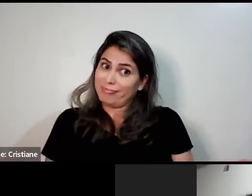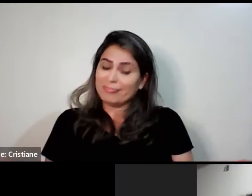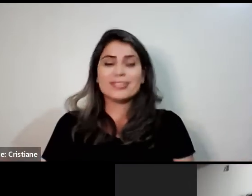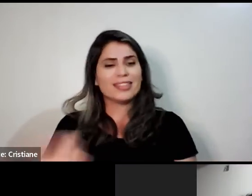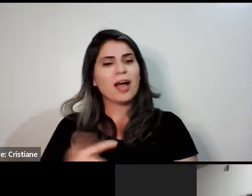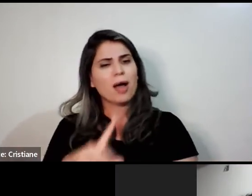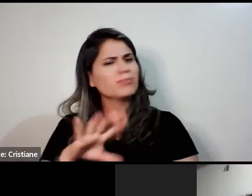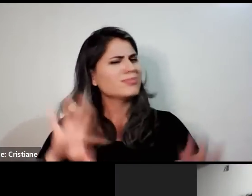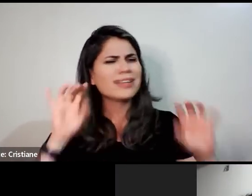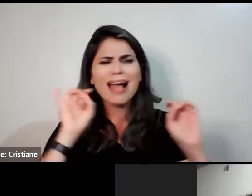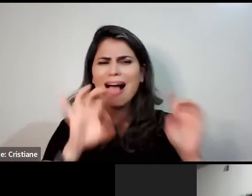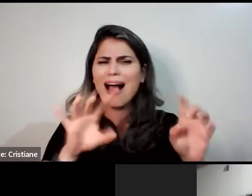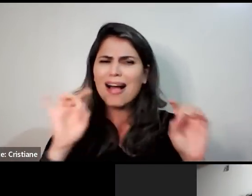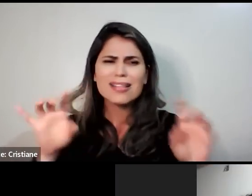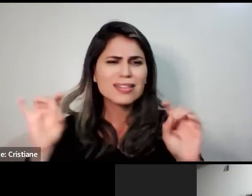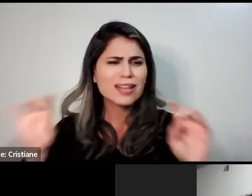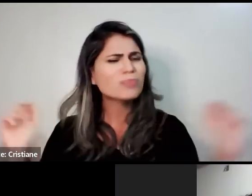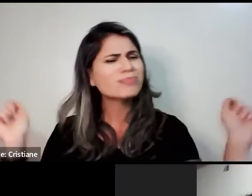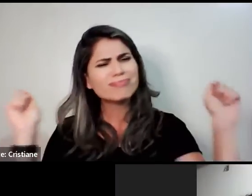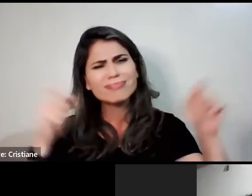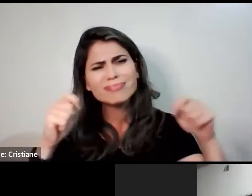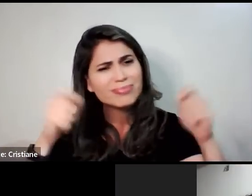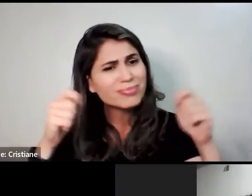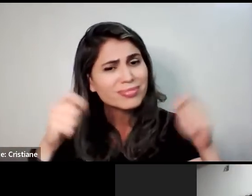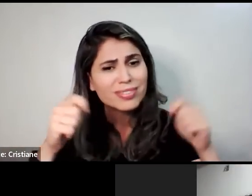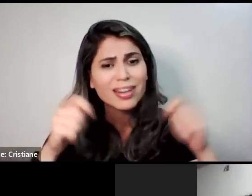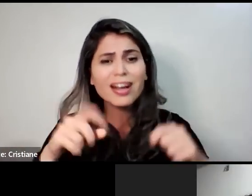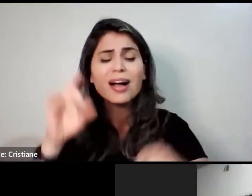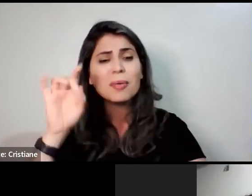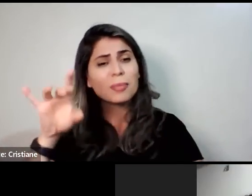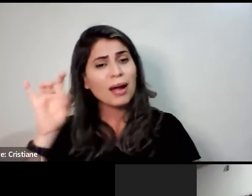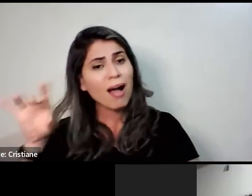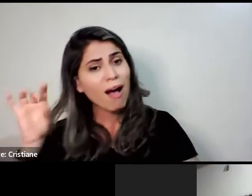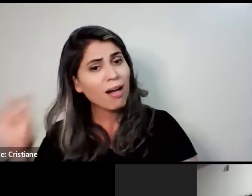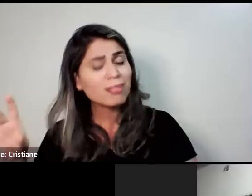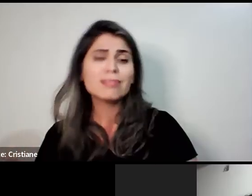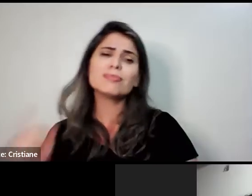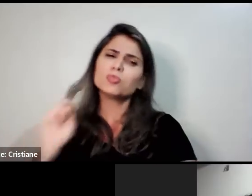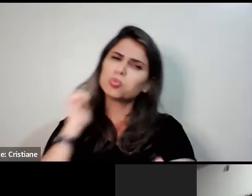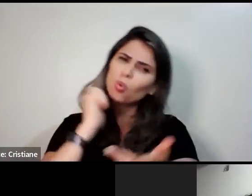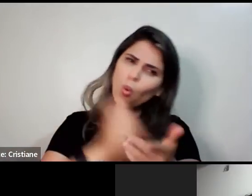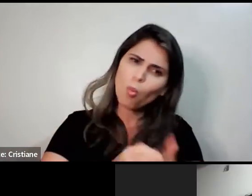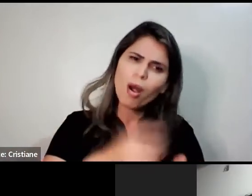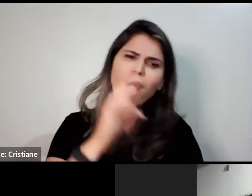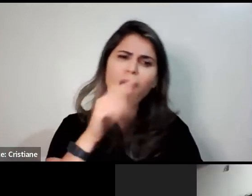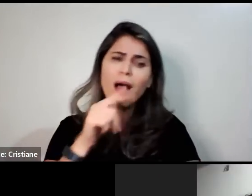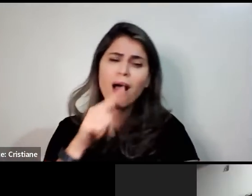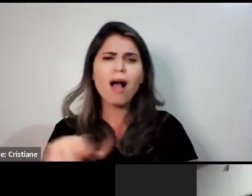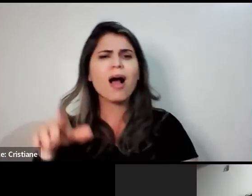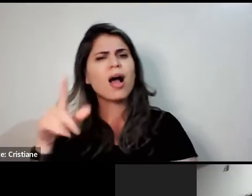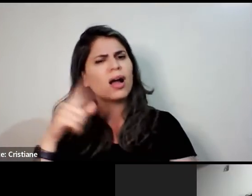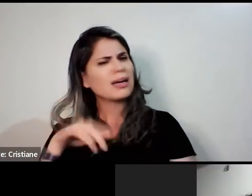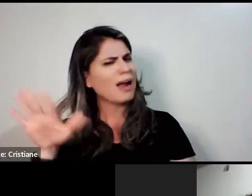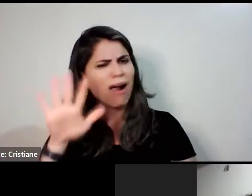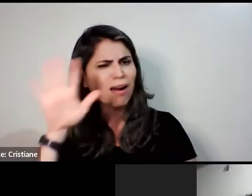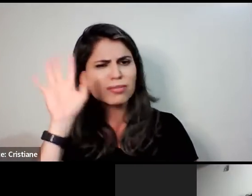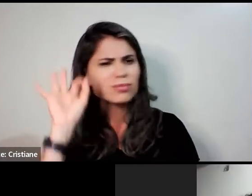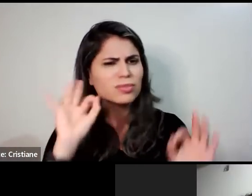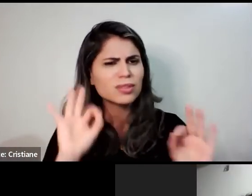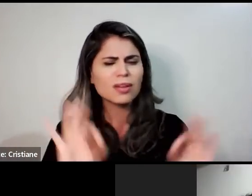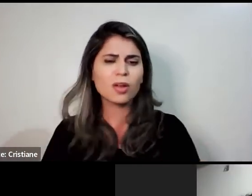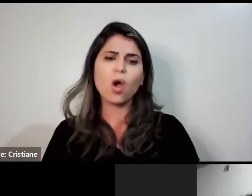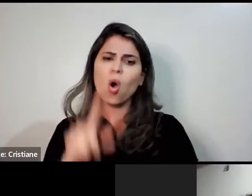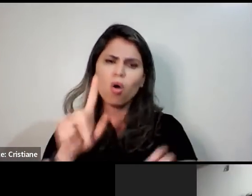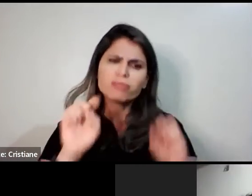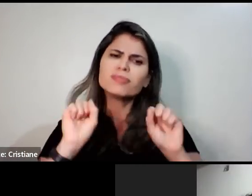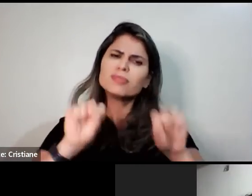aqui não tem ninguém milionário. Agora, existem momentos na vida que talvez não possibilite, mas faça um esforço, porque